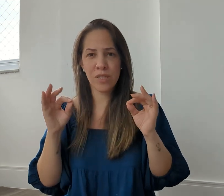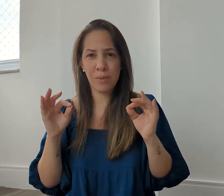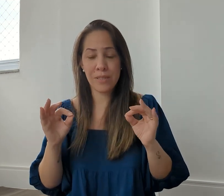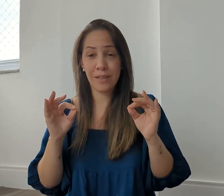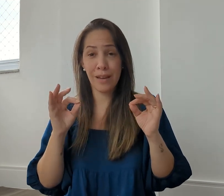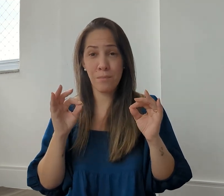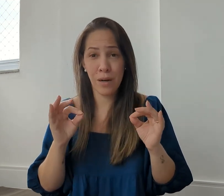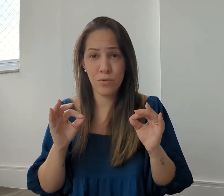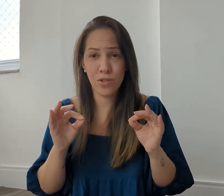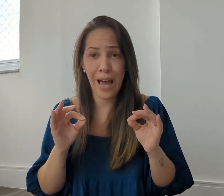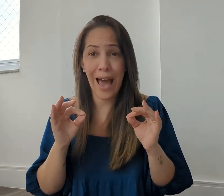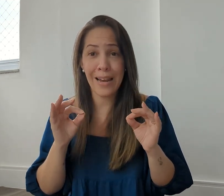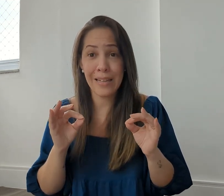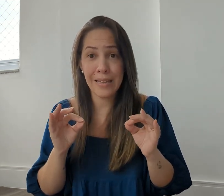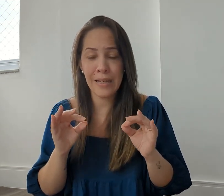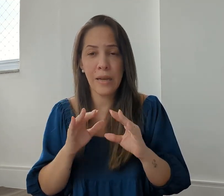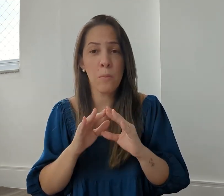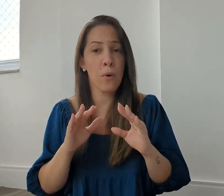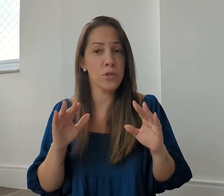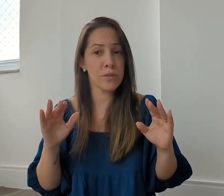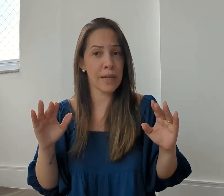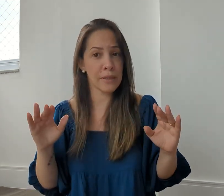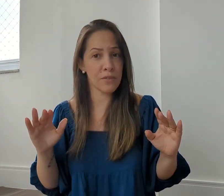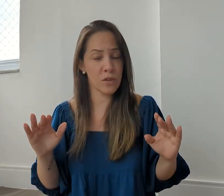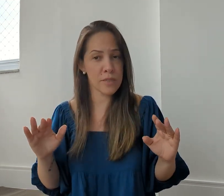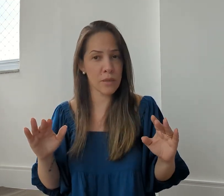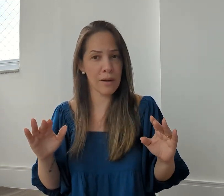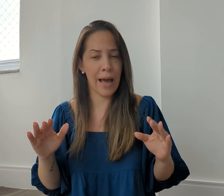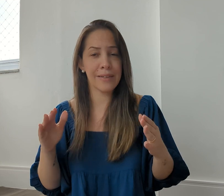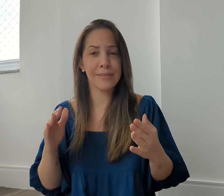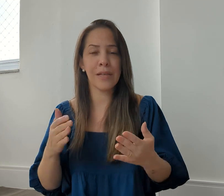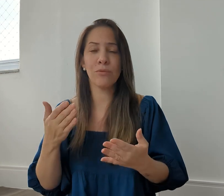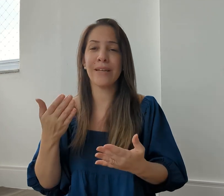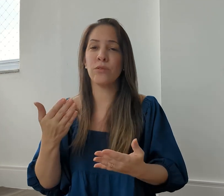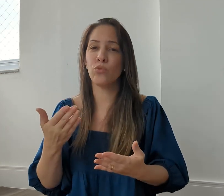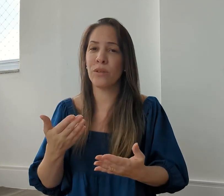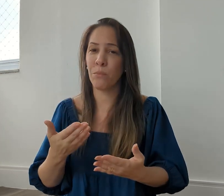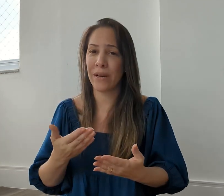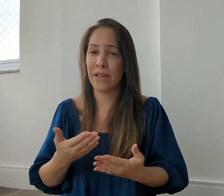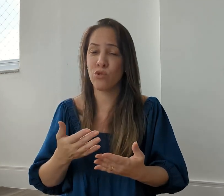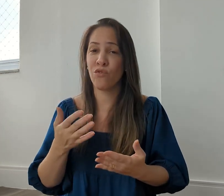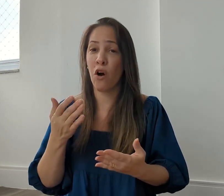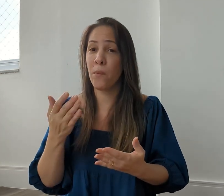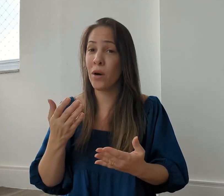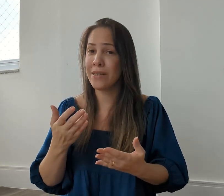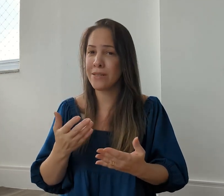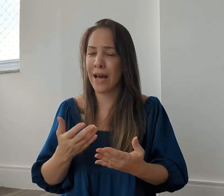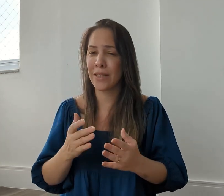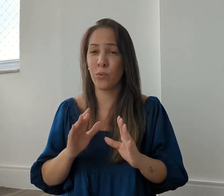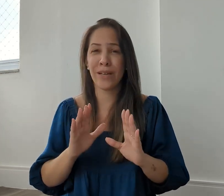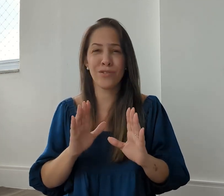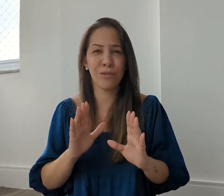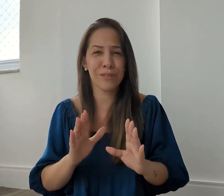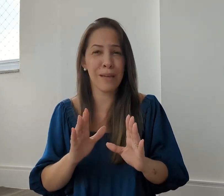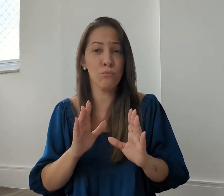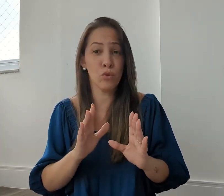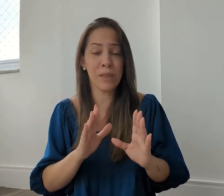você precisa ter em mãos, ali não pode usar telefone celular, então tenha tudo impresso, de forma organizada, porque eles não têm muita